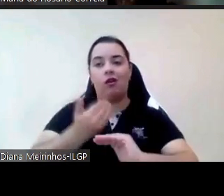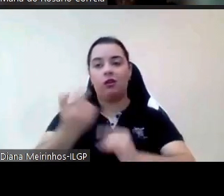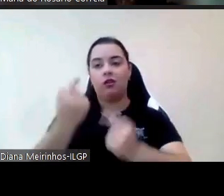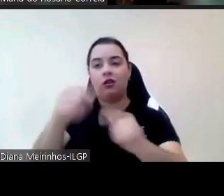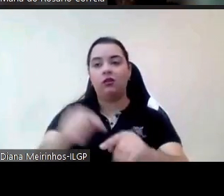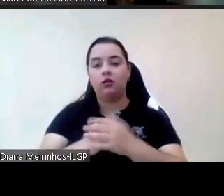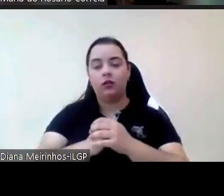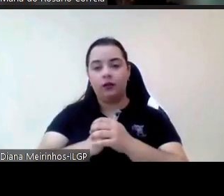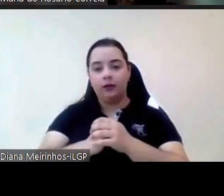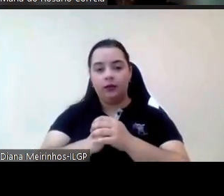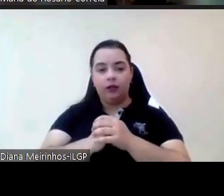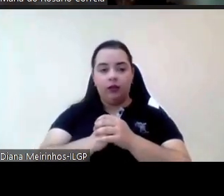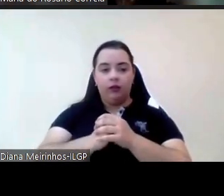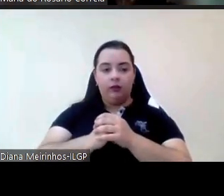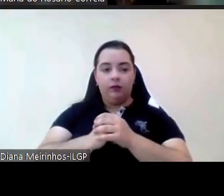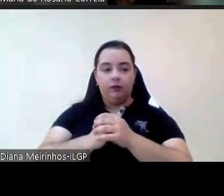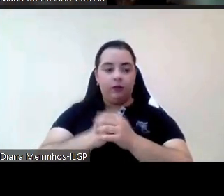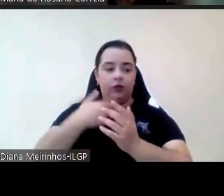dificuldade de facto